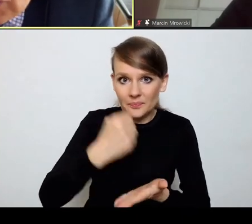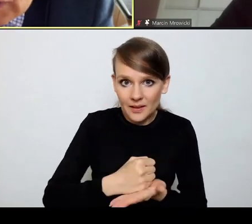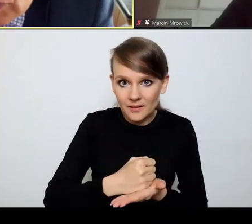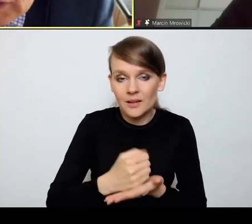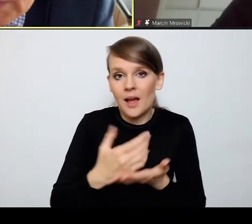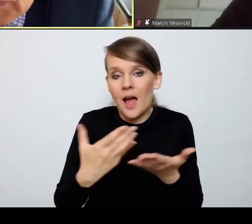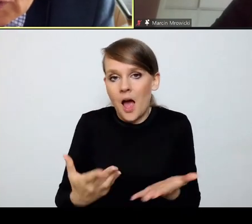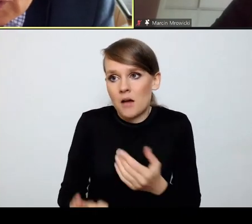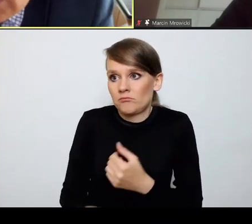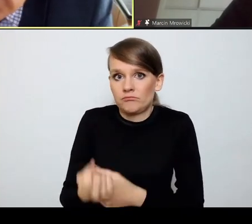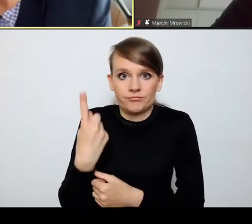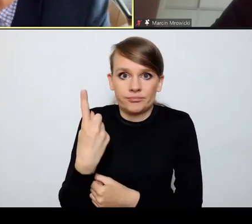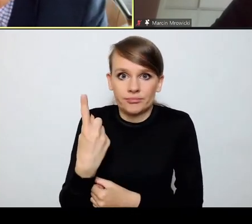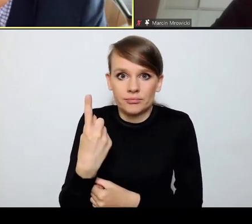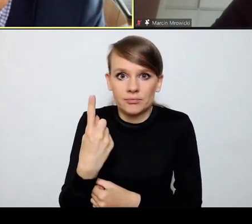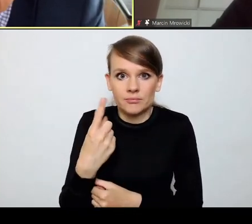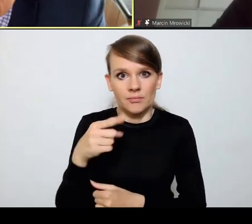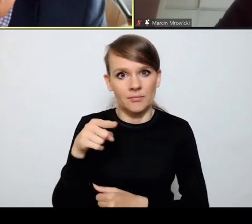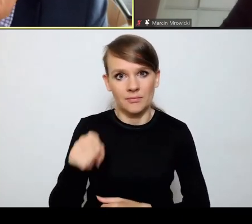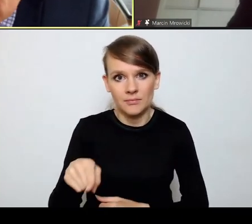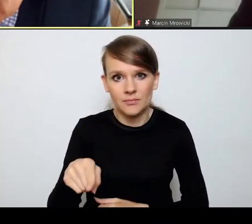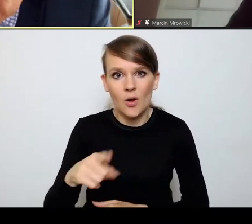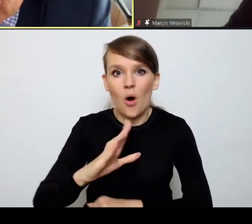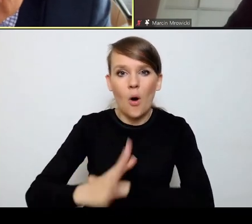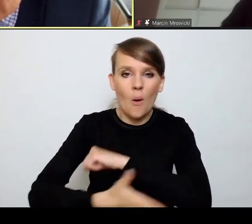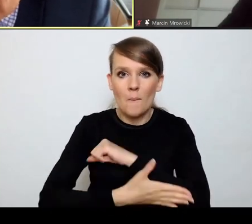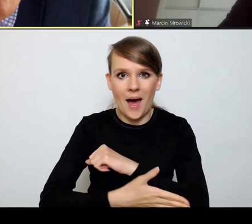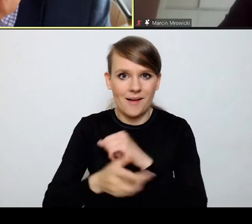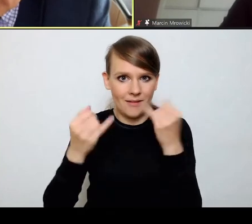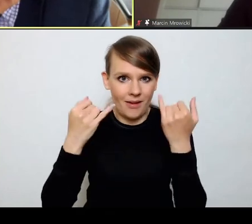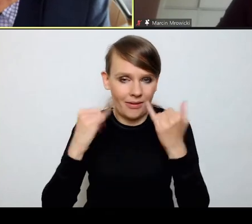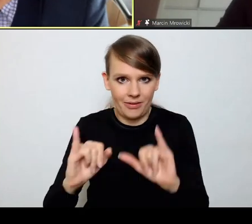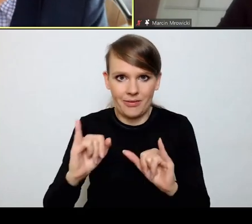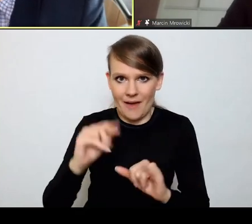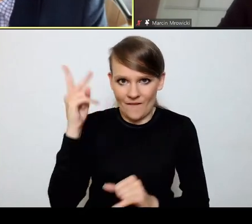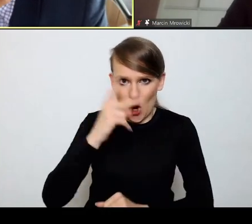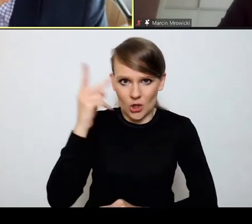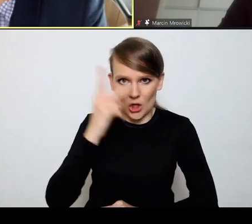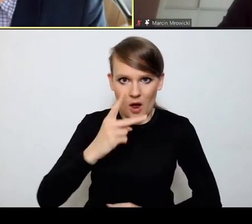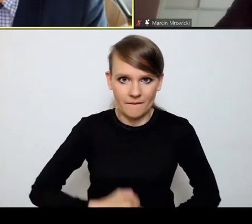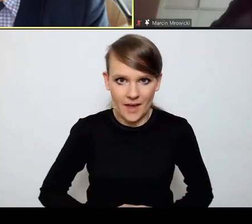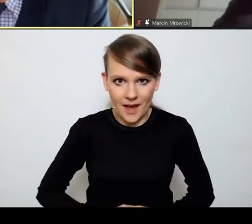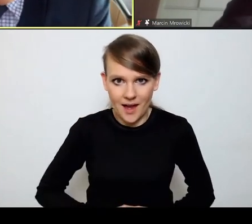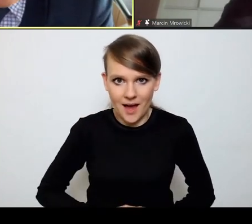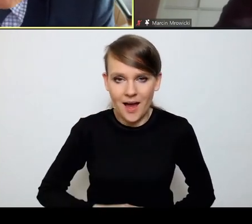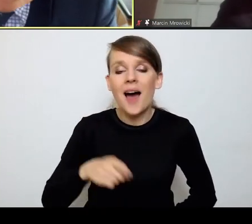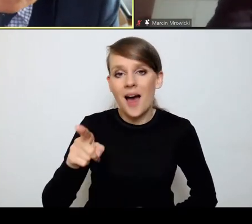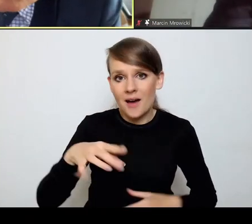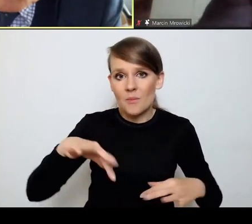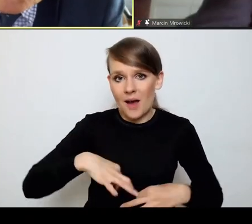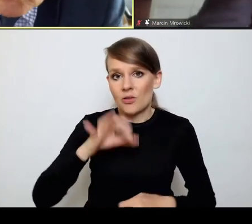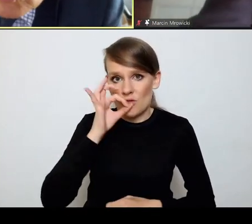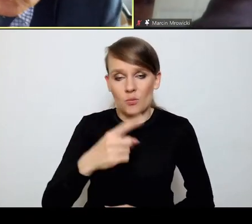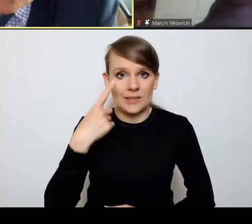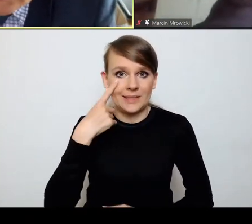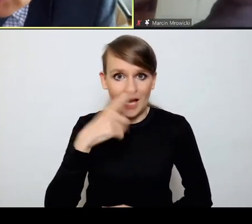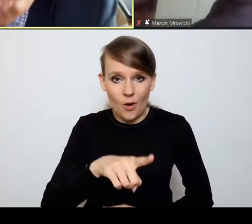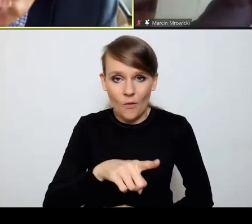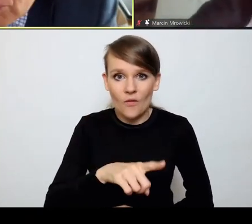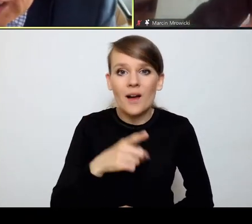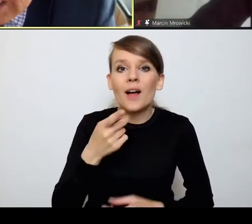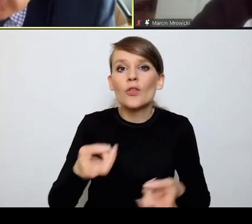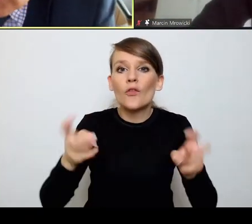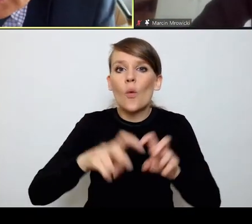zderzył się z czymś, jest oparty na zupełnie odmiennej filozofii. Słusznie Pan zauważył, że w założeniu twórców